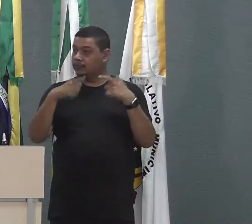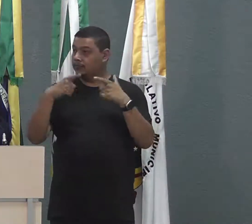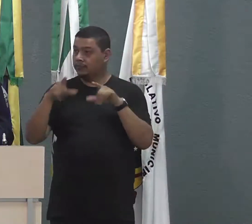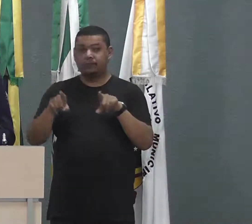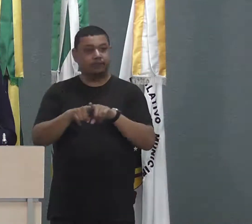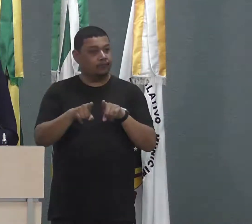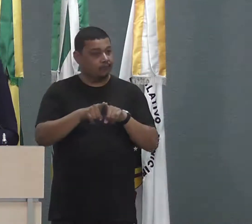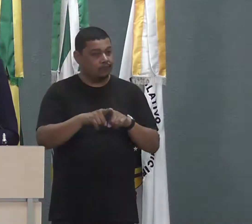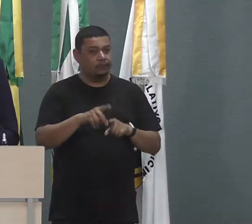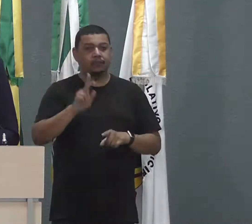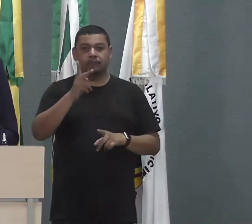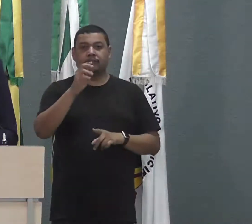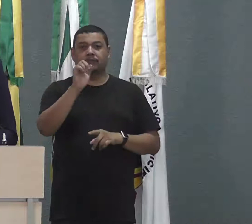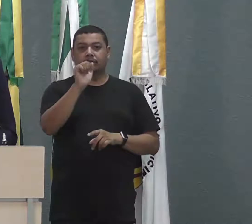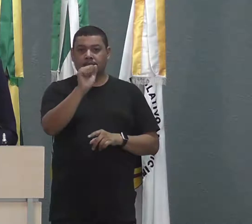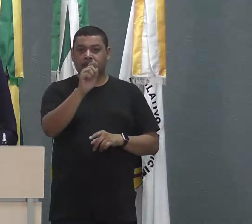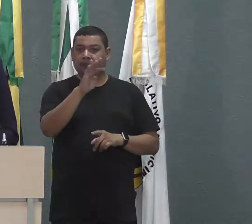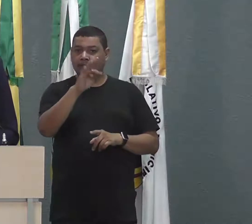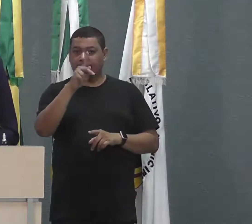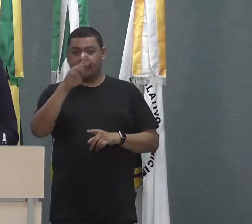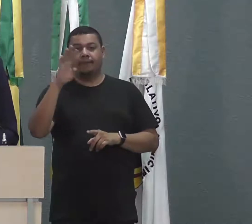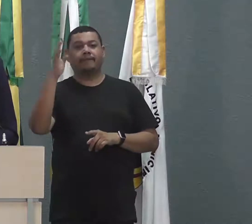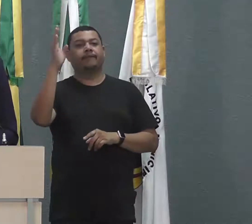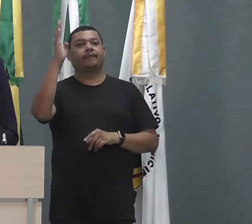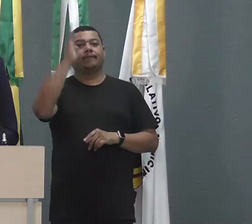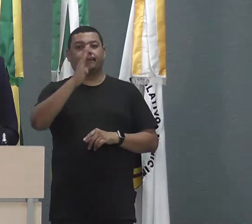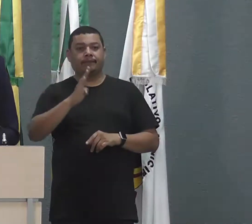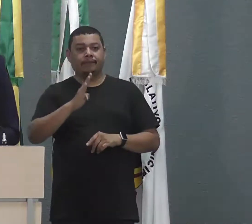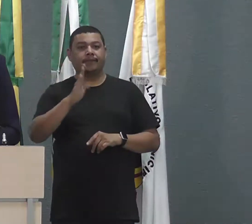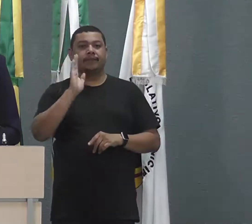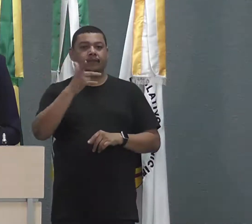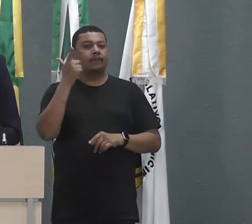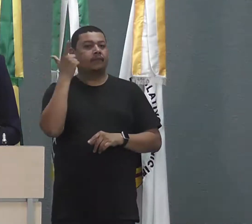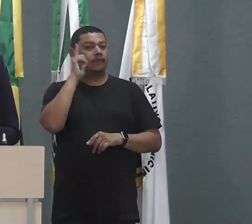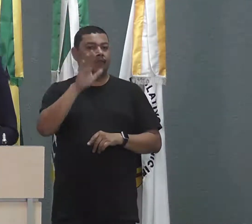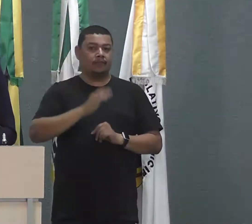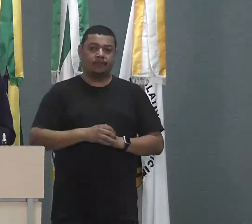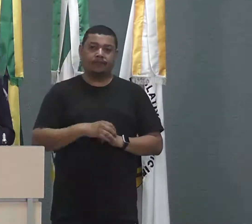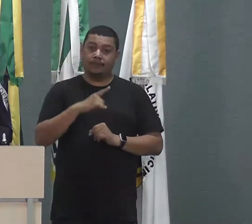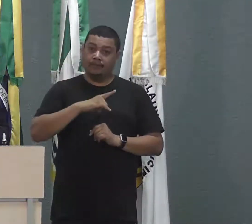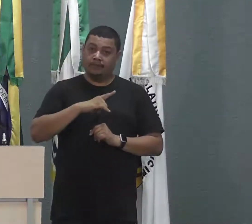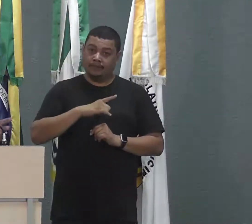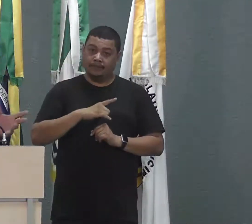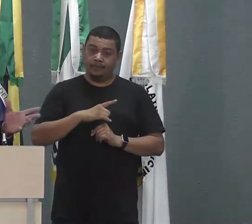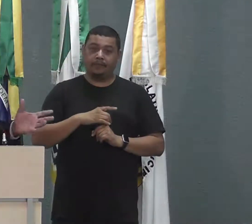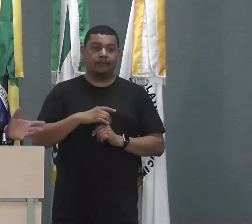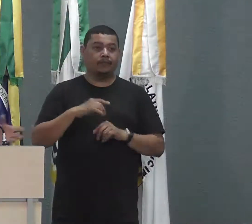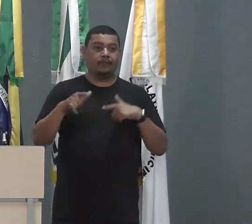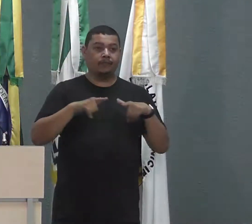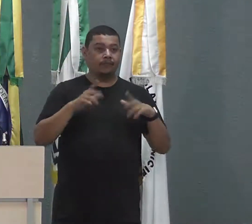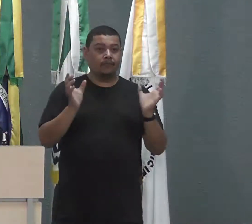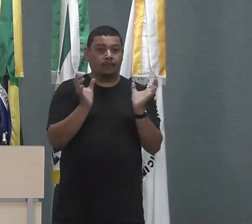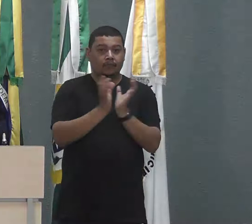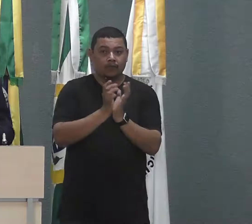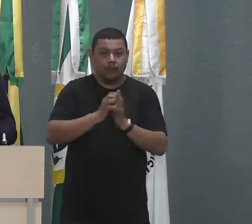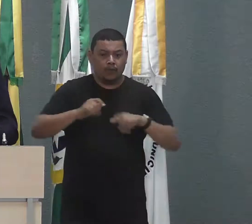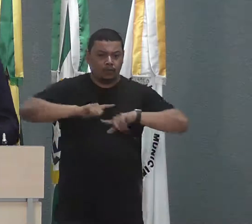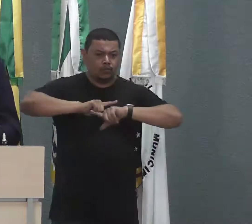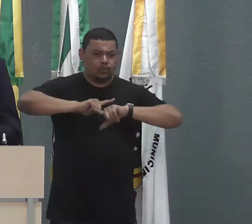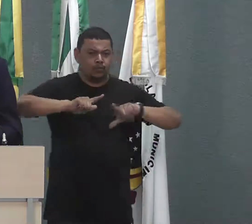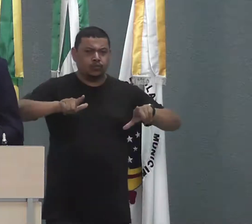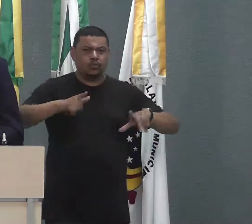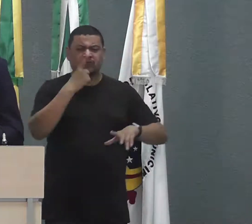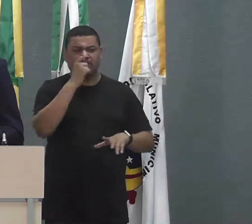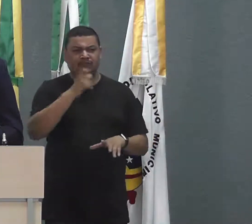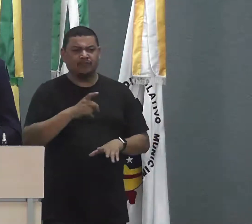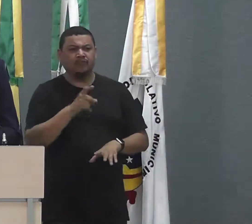Habitar Brasil, vários outros bairros foi contemplado com essa força-tarefa de tirar entulhos, geladeiras